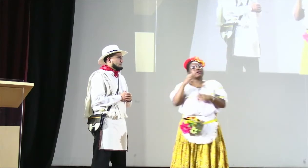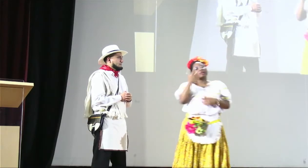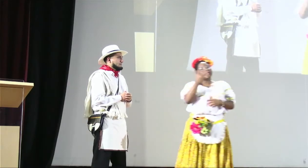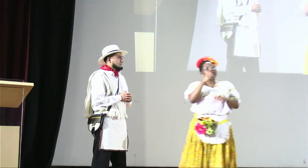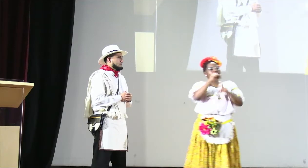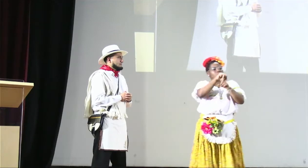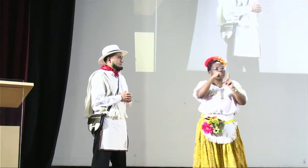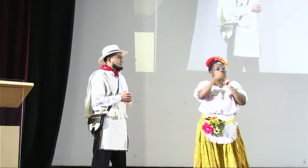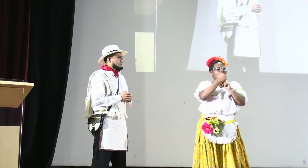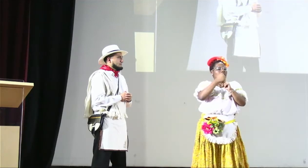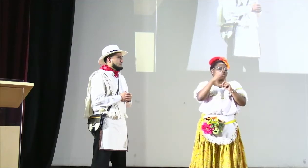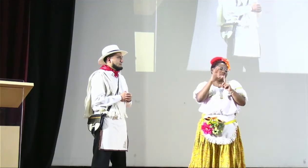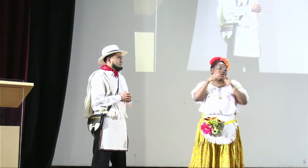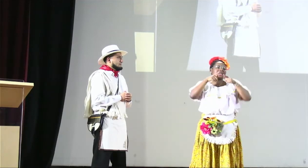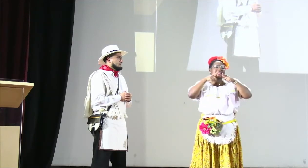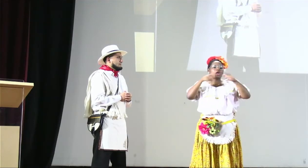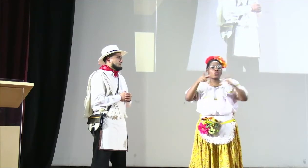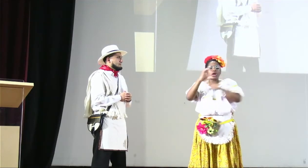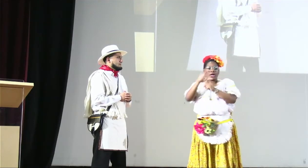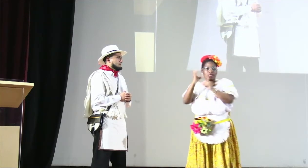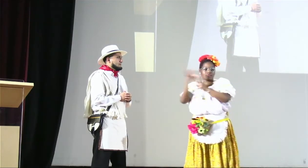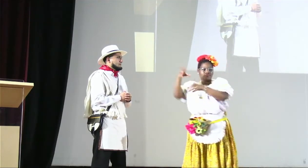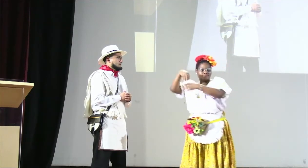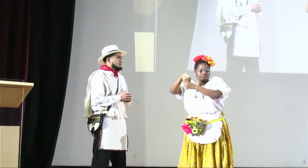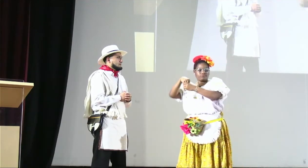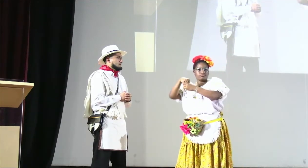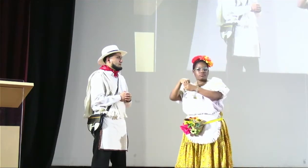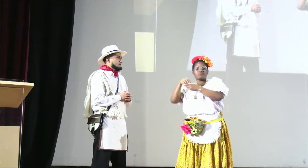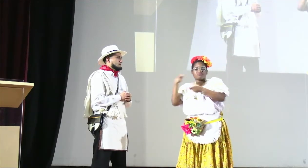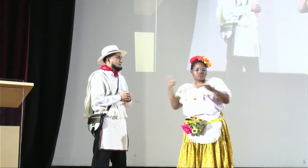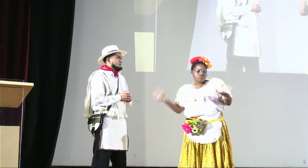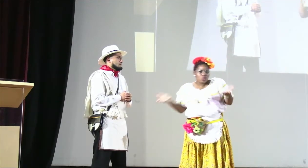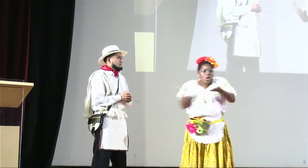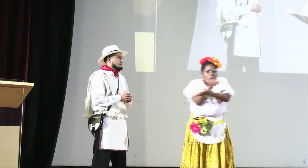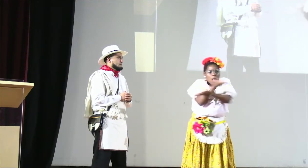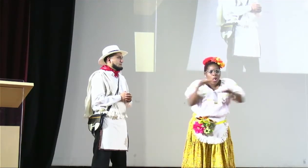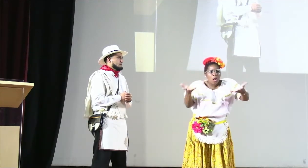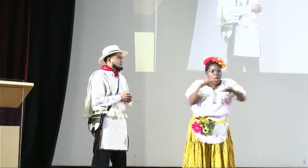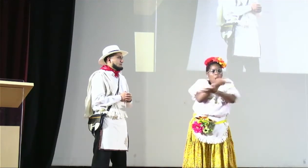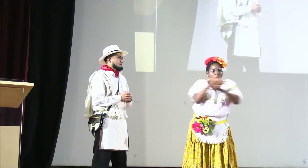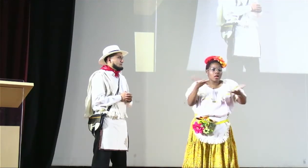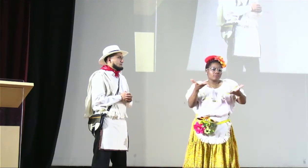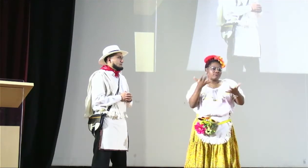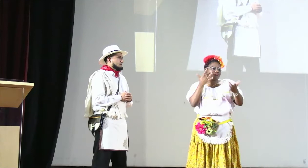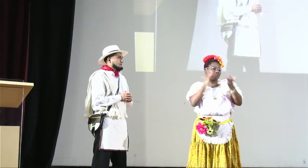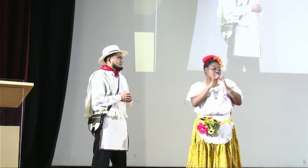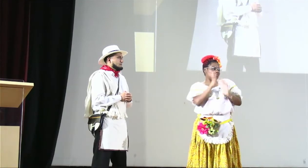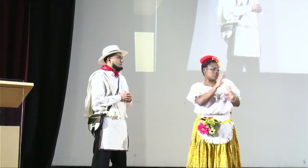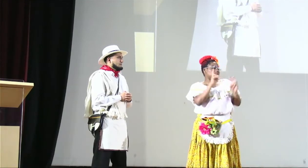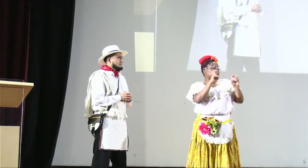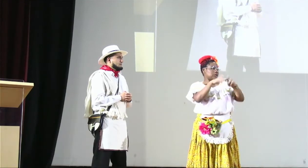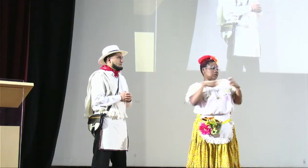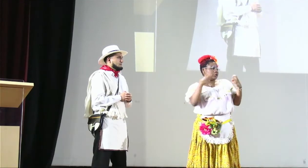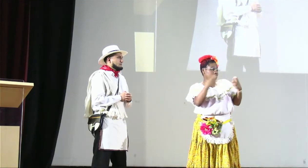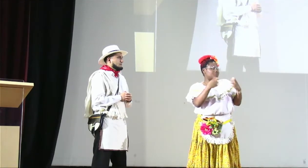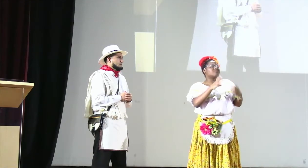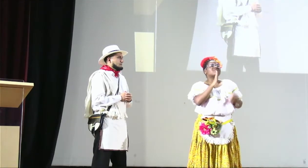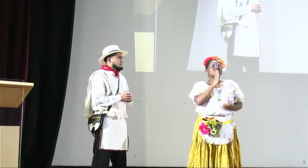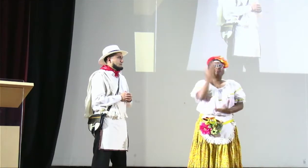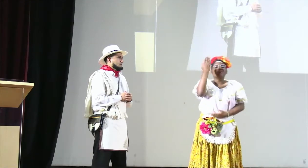la cultura y los derechos lingüísticos de las personas sordas. Entonces, seguimos con nuestro